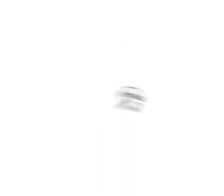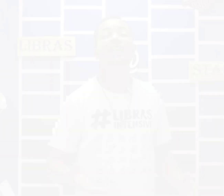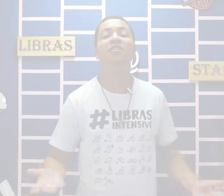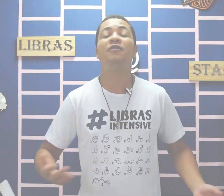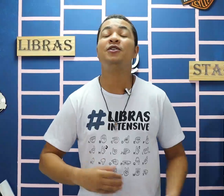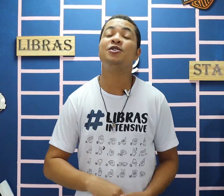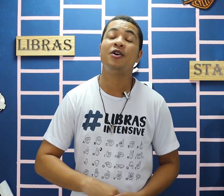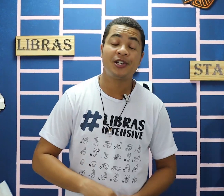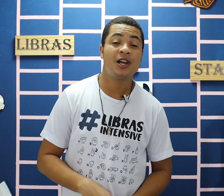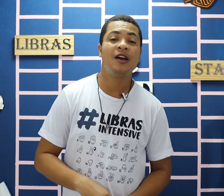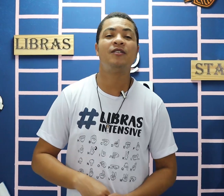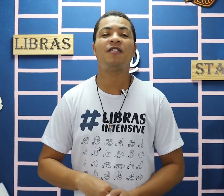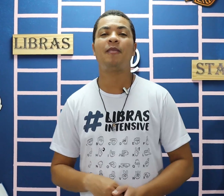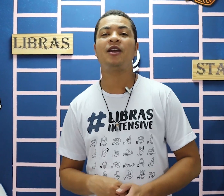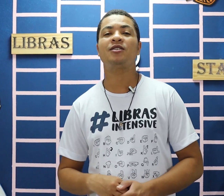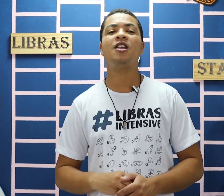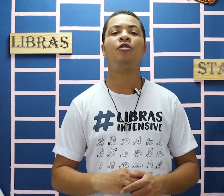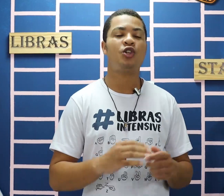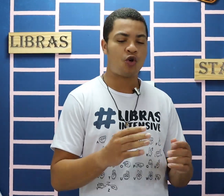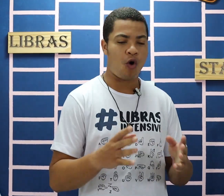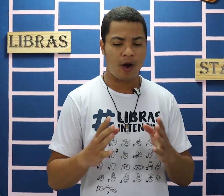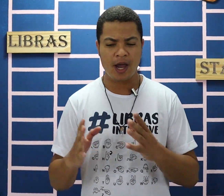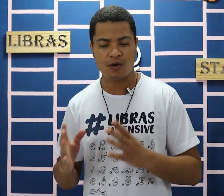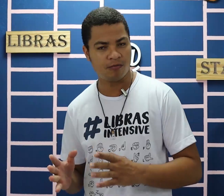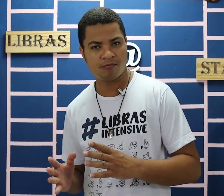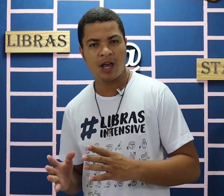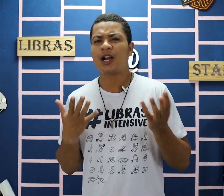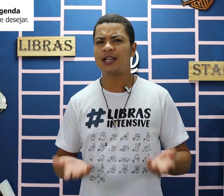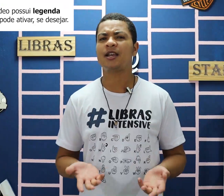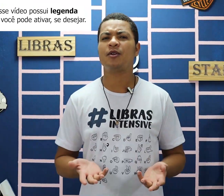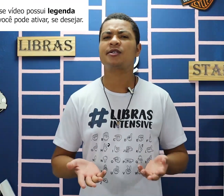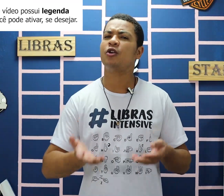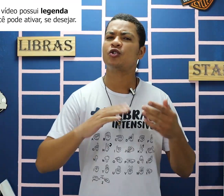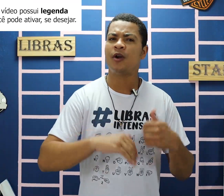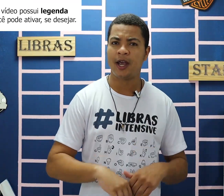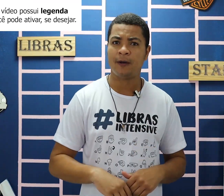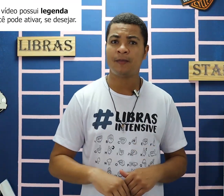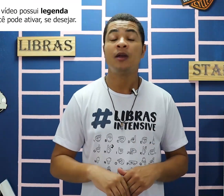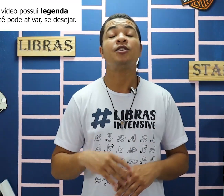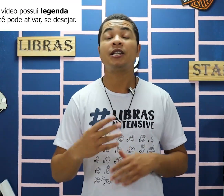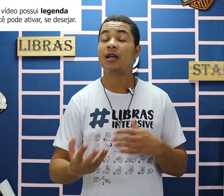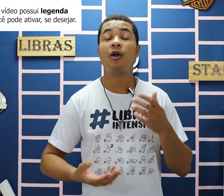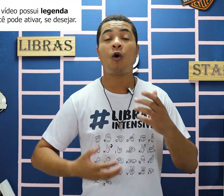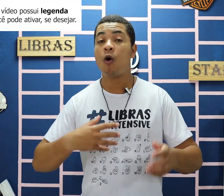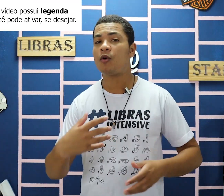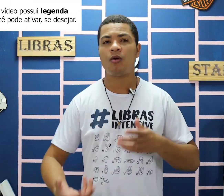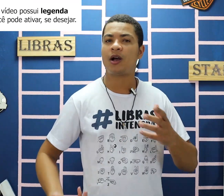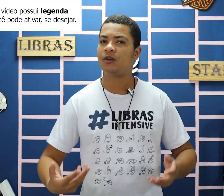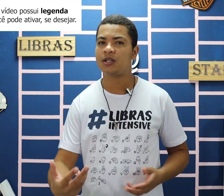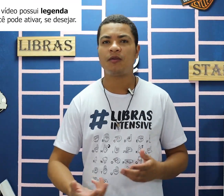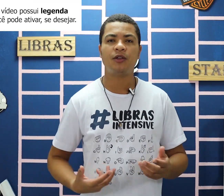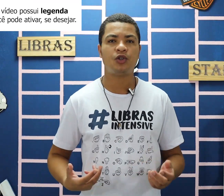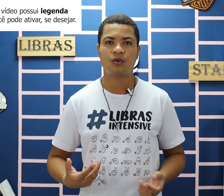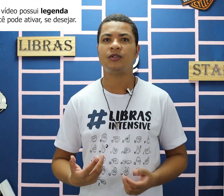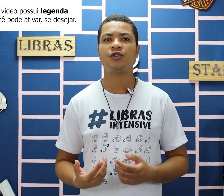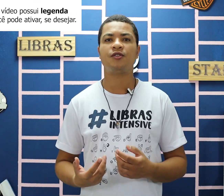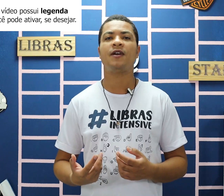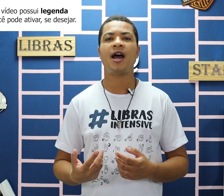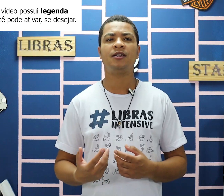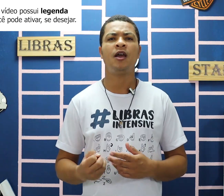E no vídeo de hoje, você vai aprender o sinal de correio. Já quis saber o sinal de correio, já quis saber como colocar o sinal dentro de um contexto de frase,